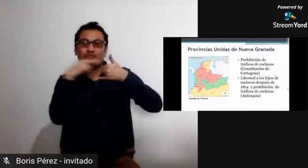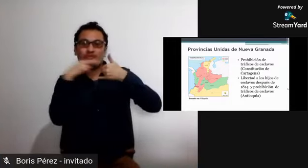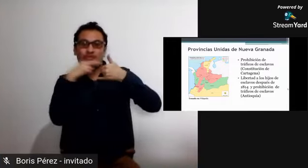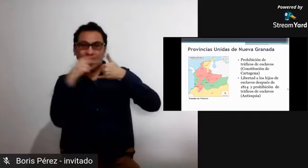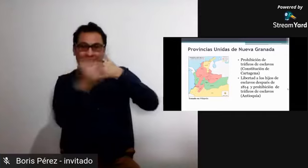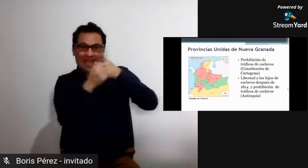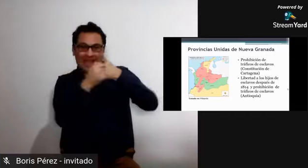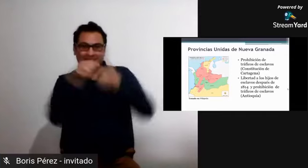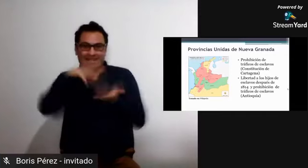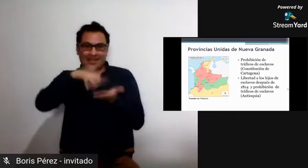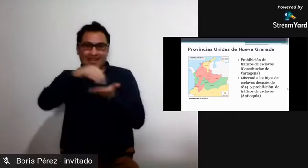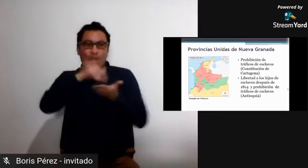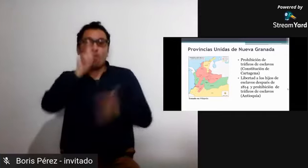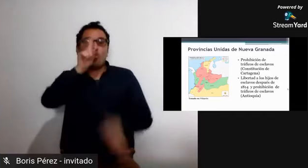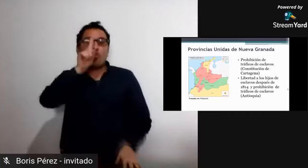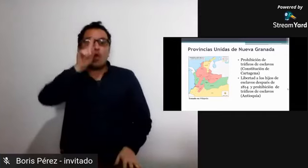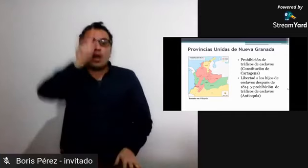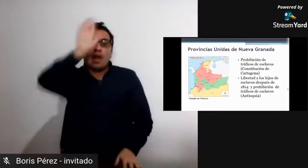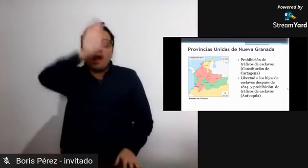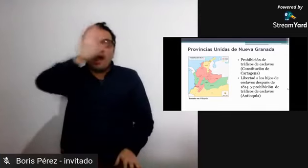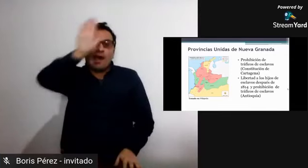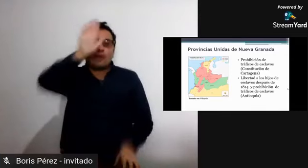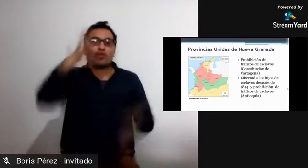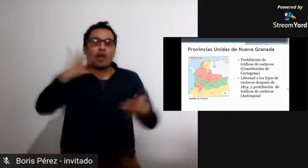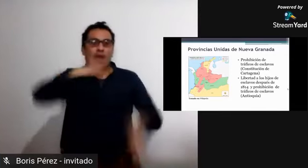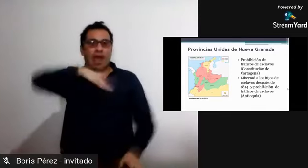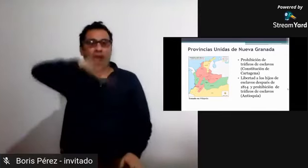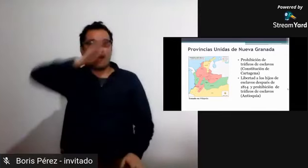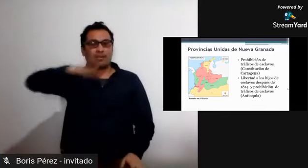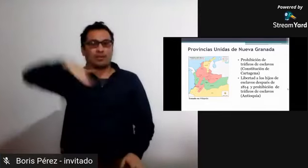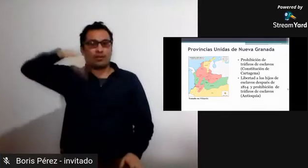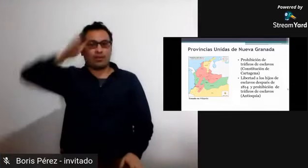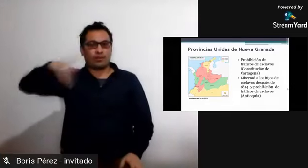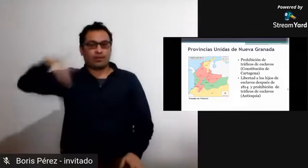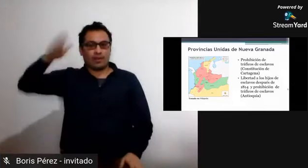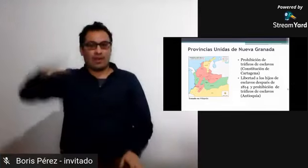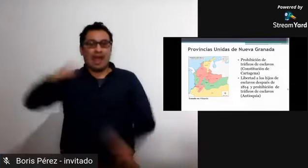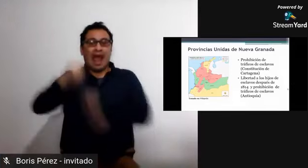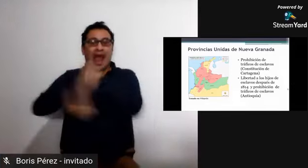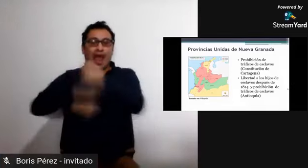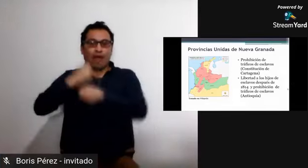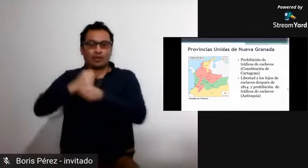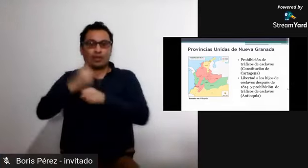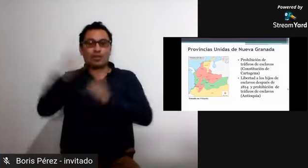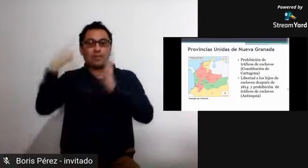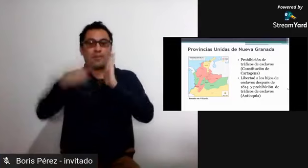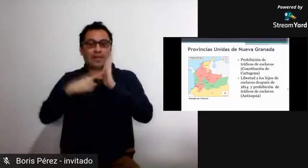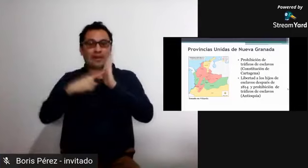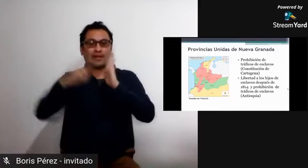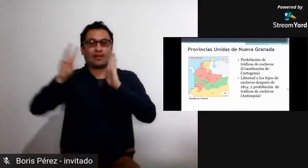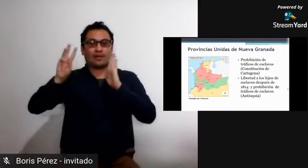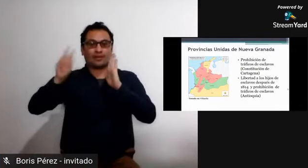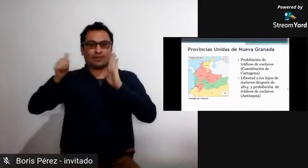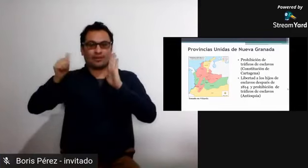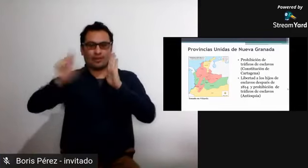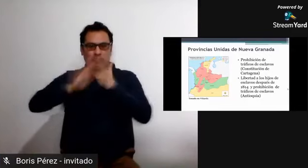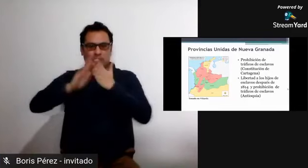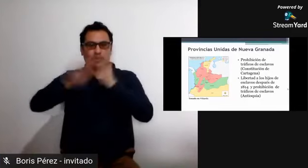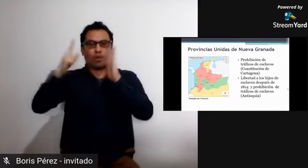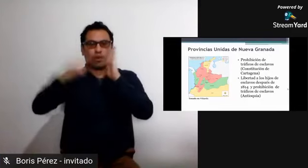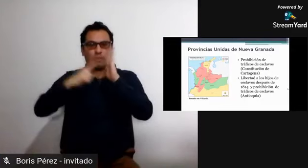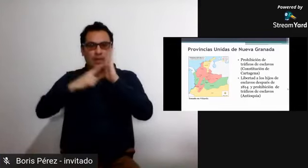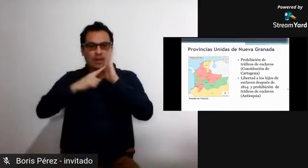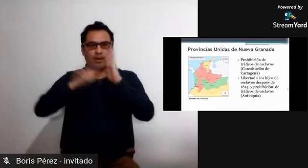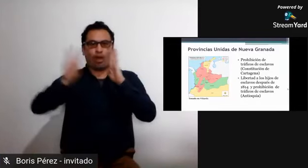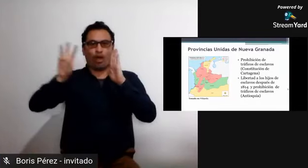que eran quienes estaban acá en el territorio hasta